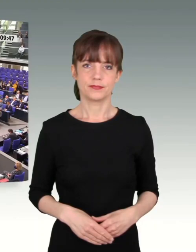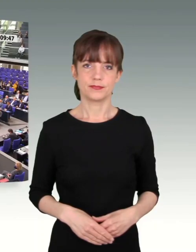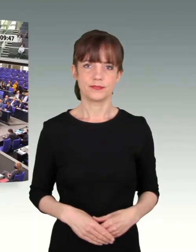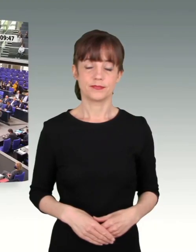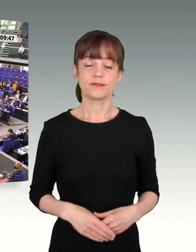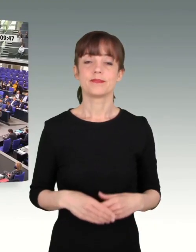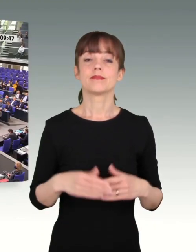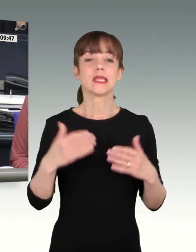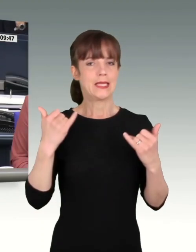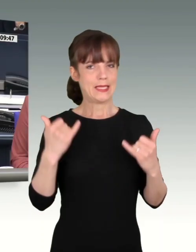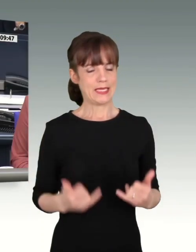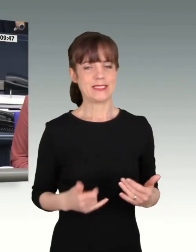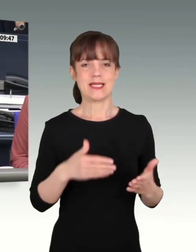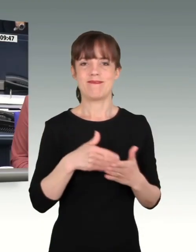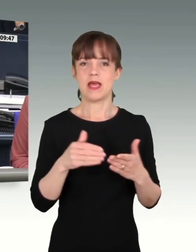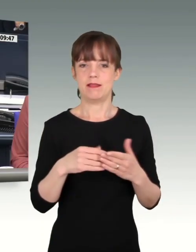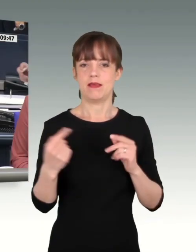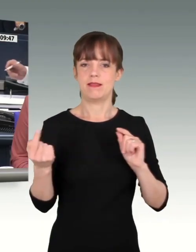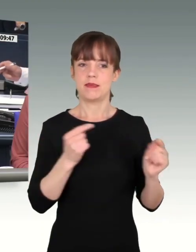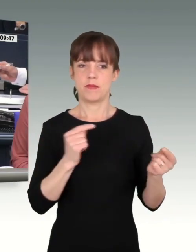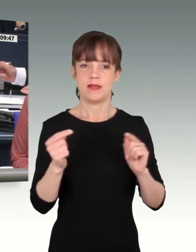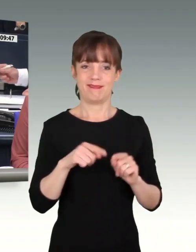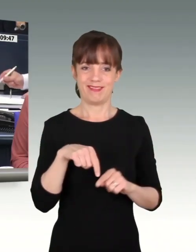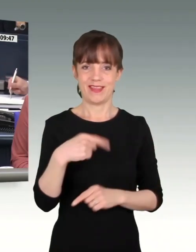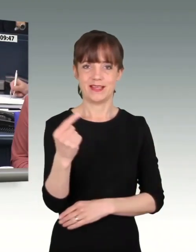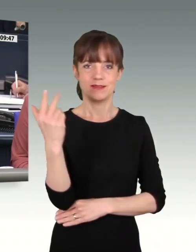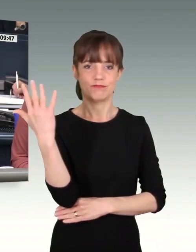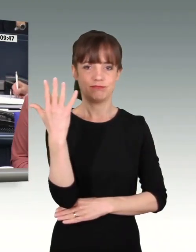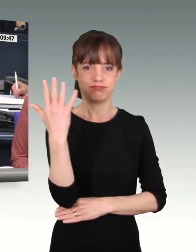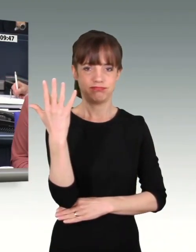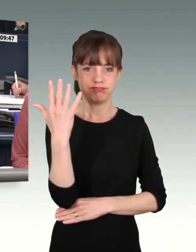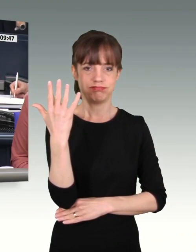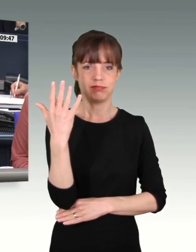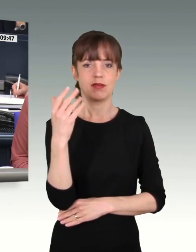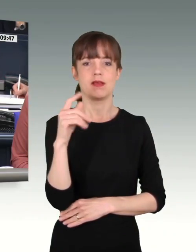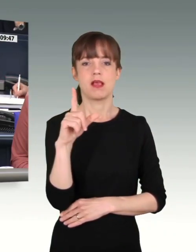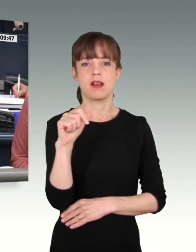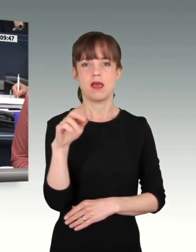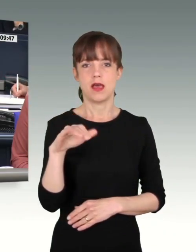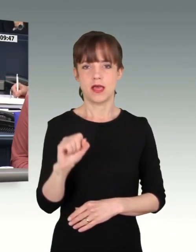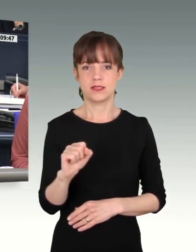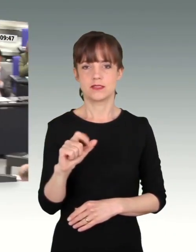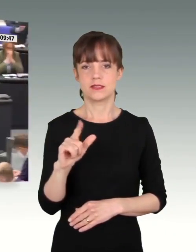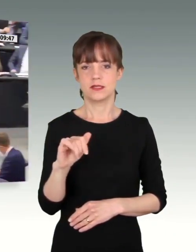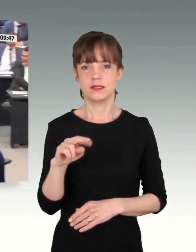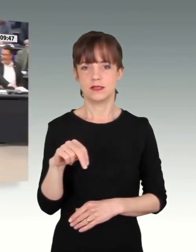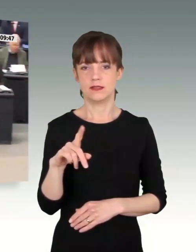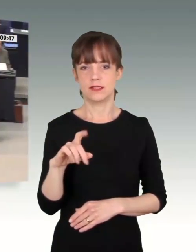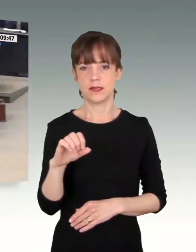Wir gehen jetzt weiter in der Debatte und als nächster Redner hat das Wort Lars Lindemann für die FDP-Fraktion.